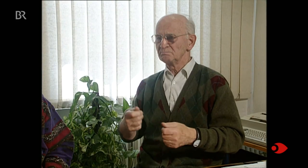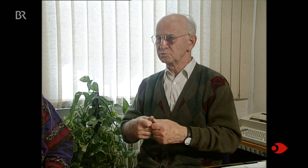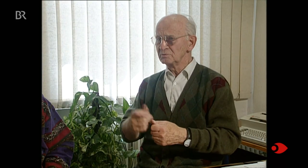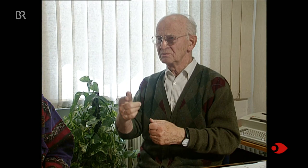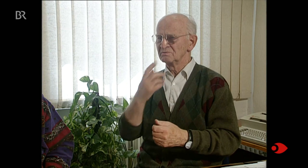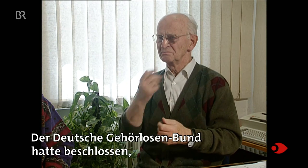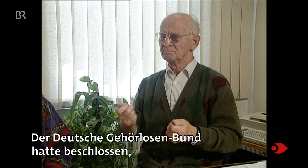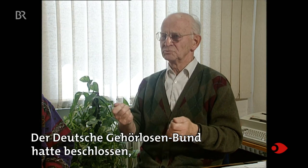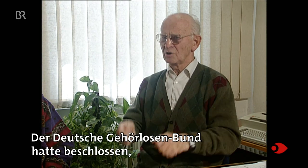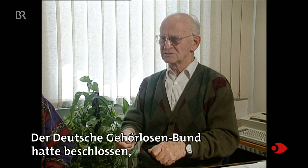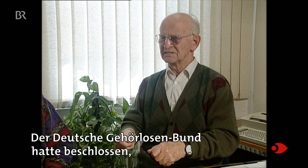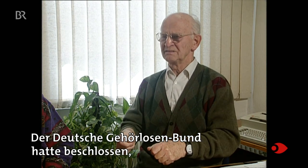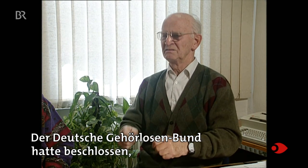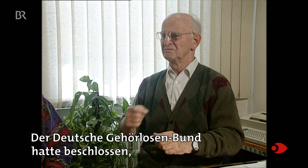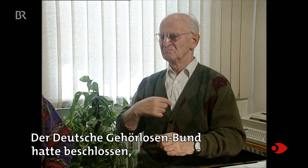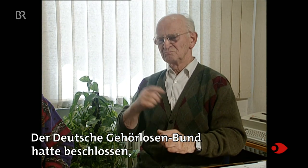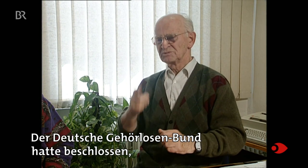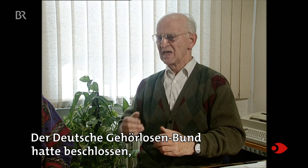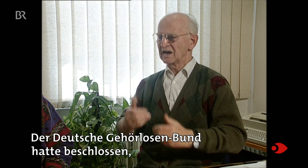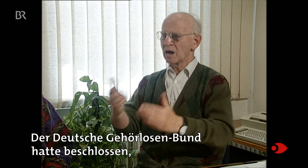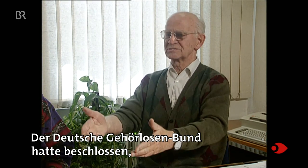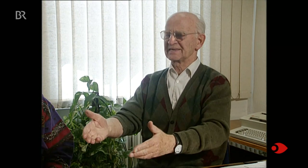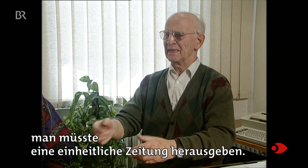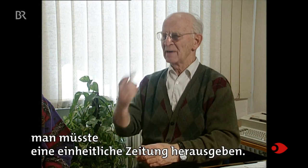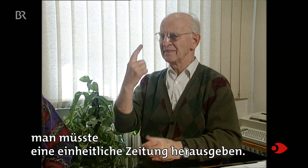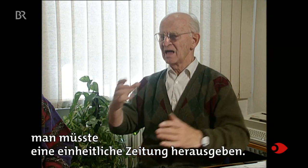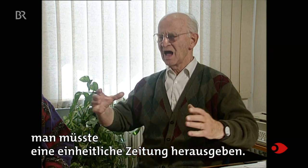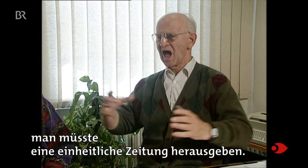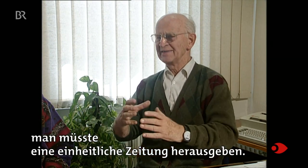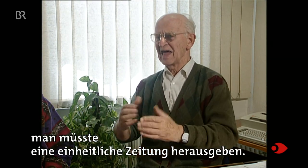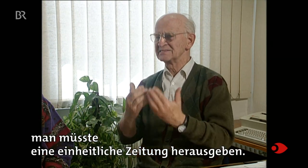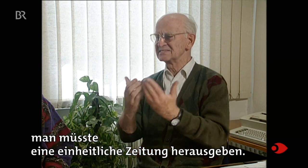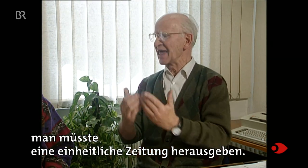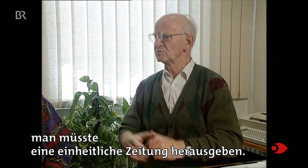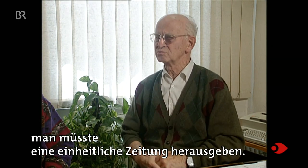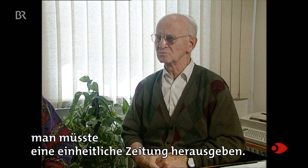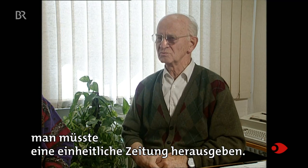Der Deutsche Gehörlosenbund hatte beschlossen, man müsste eine einheitliche Zeitung herausgeben.